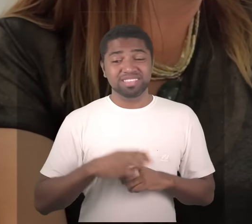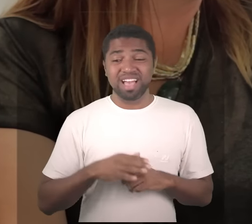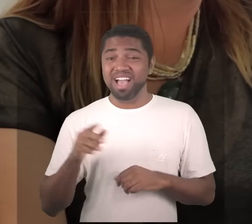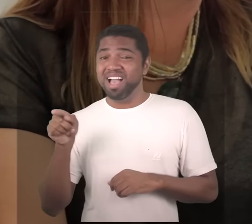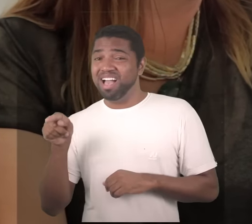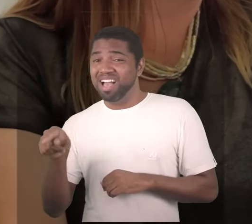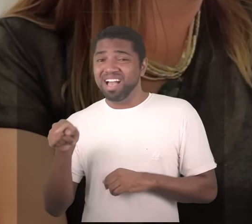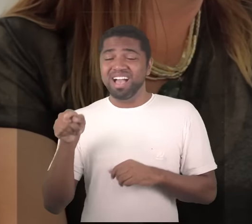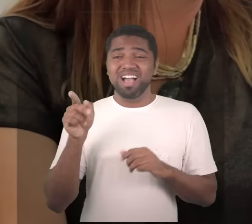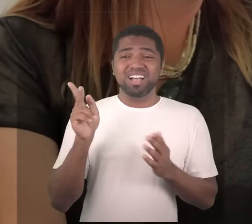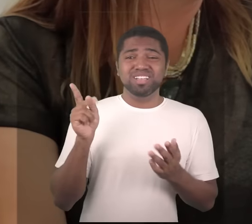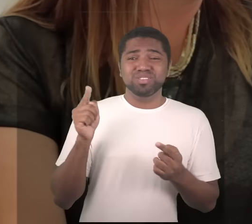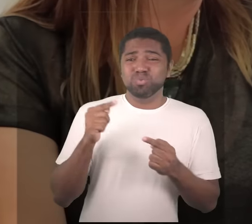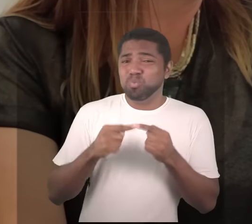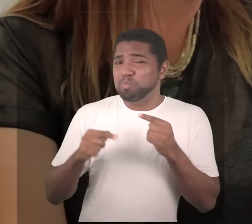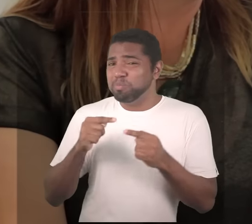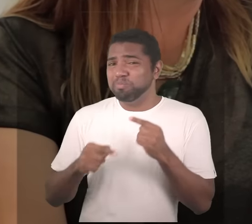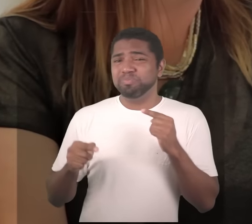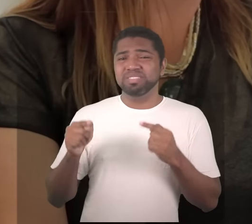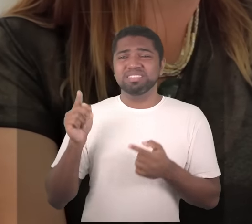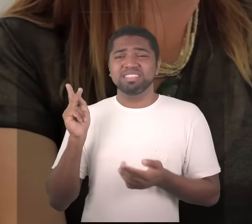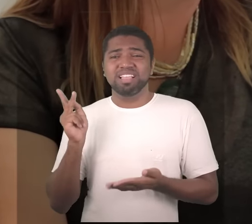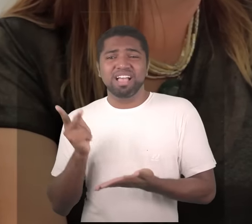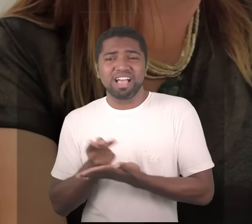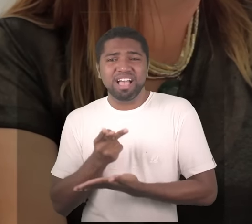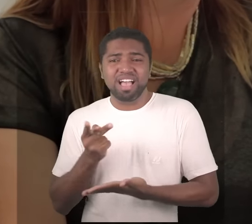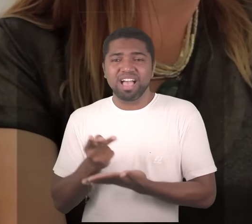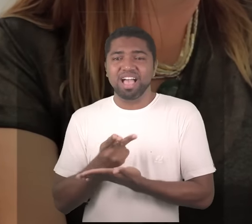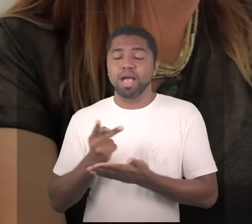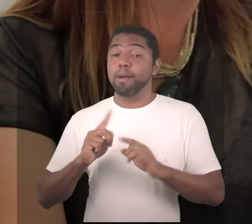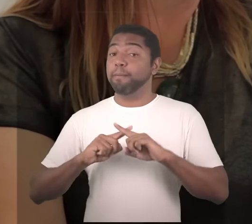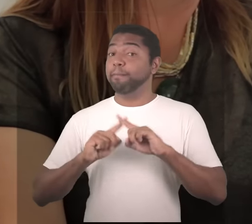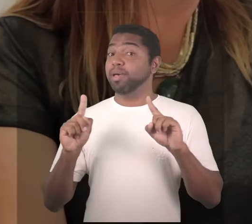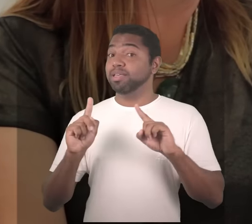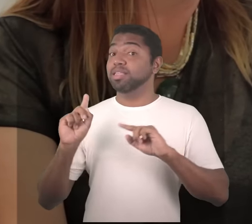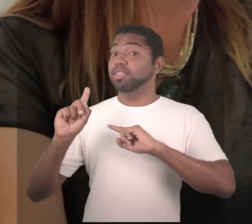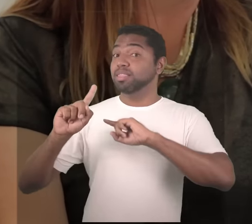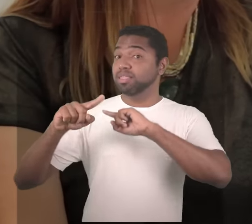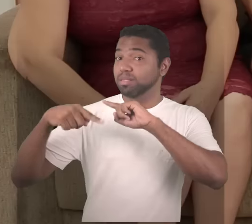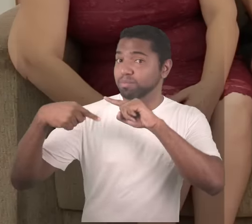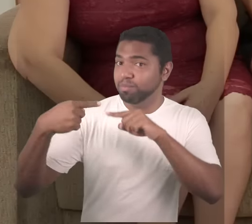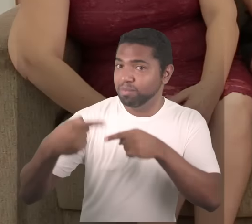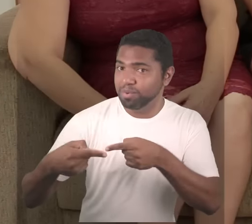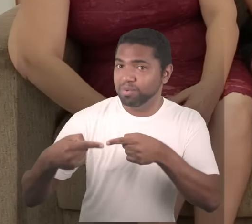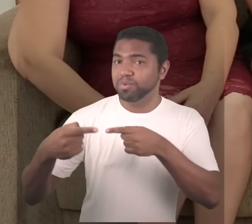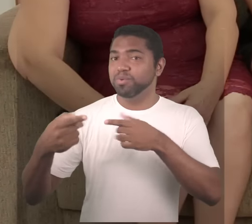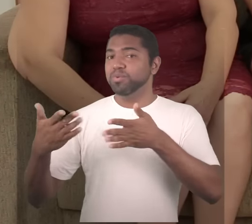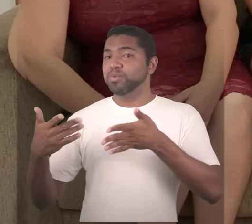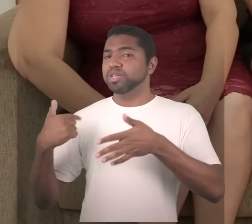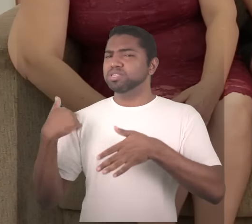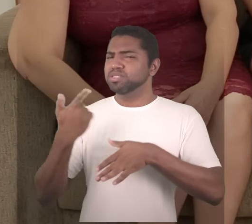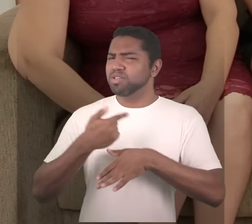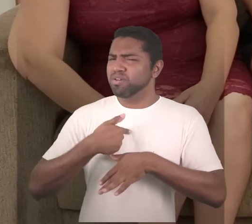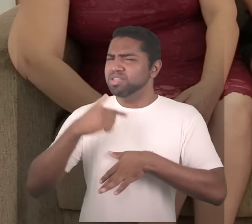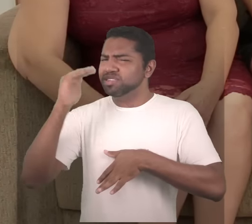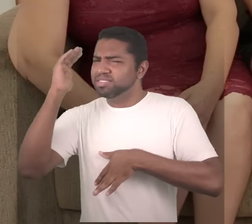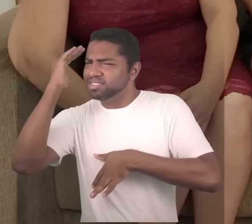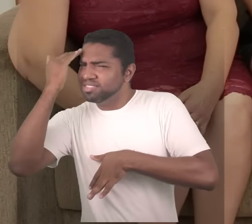ou algo que não é tão positivo mas que no final dependendo da forma que nós encararmos a gente sabe que